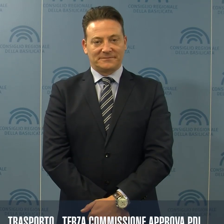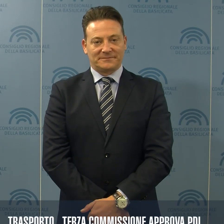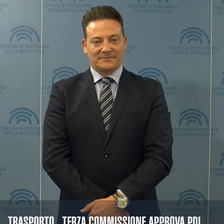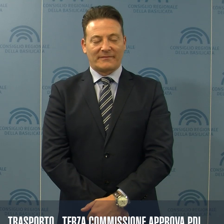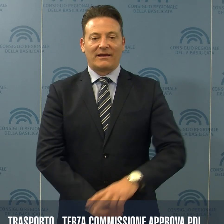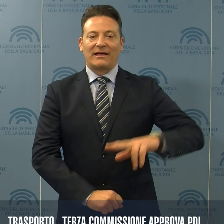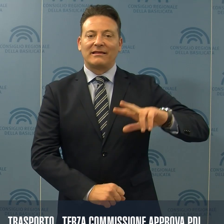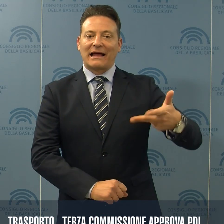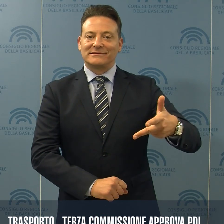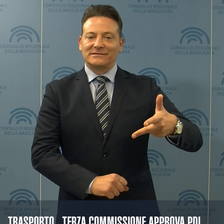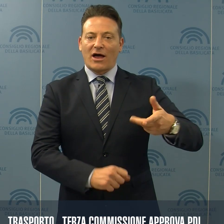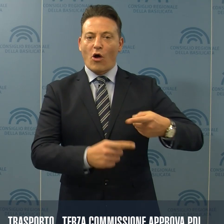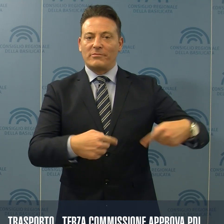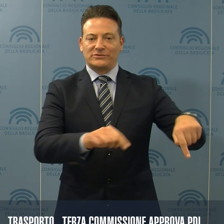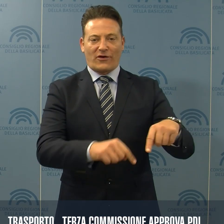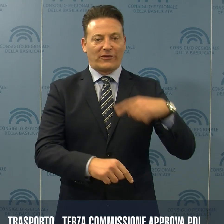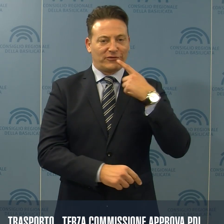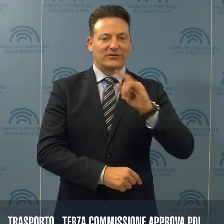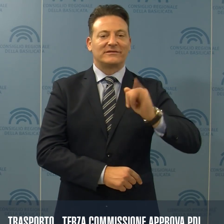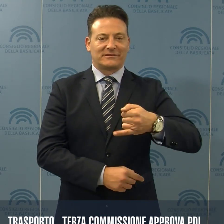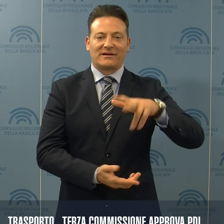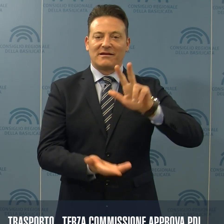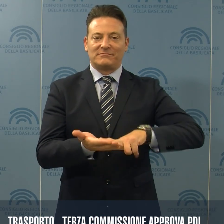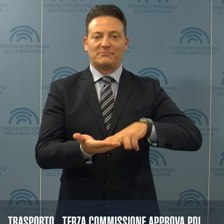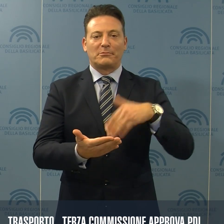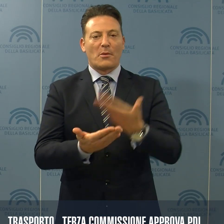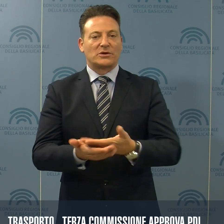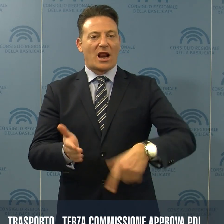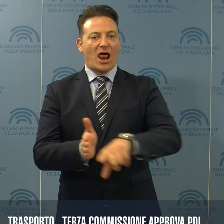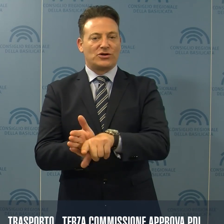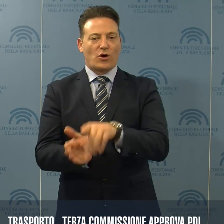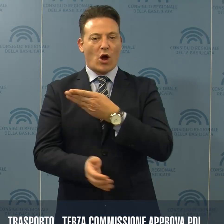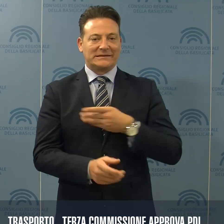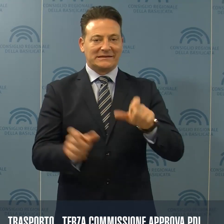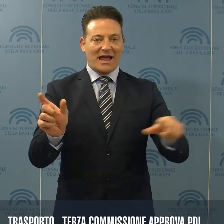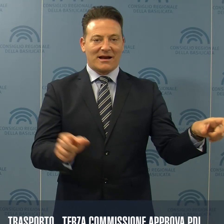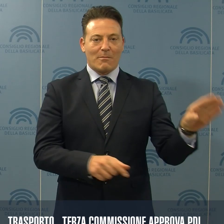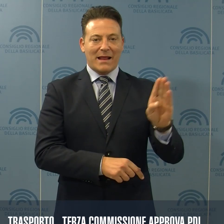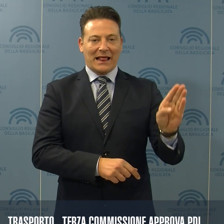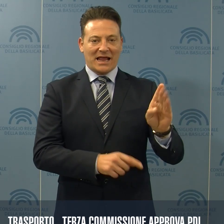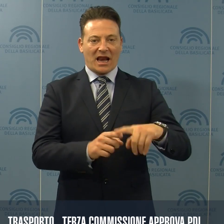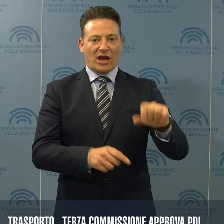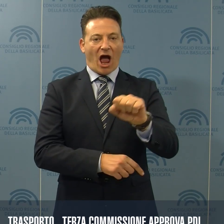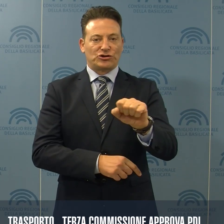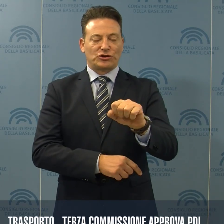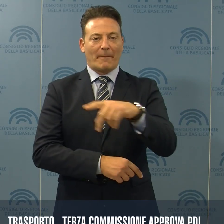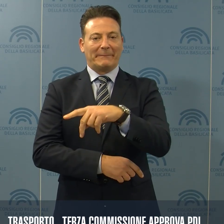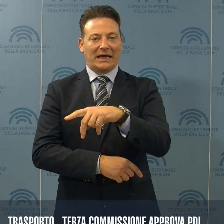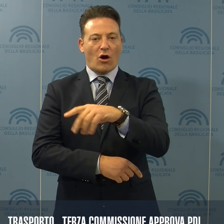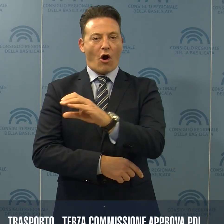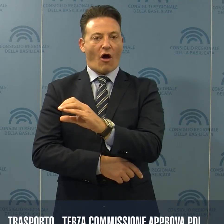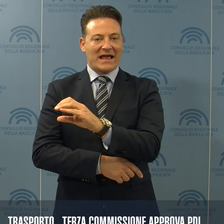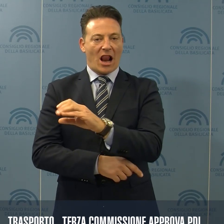Sì, della terza commissione alla proposta di legge dei consiglieri bellettieri a Cito, Piro,